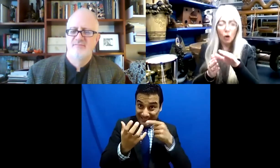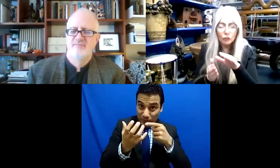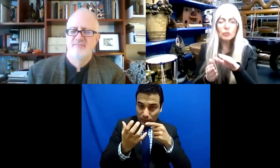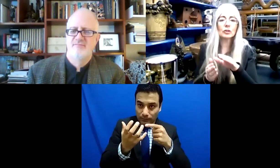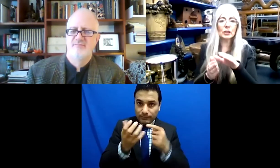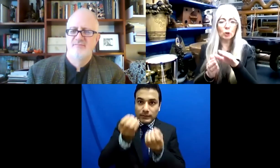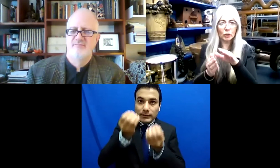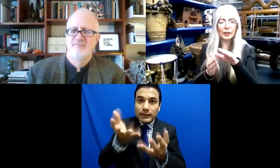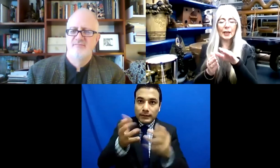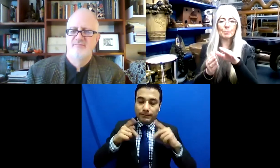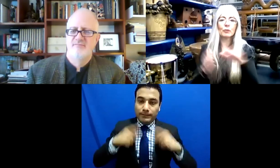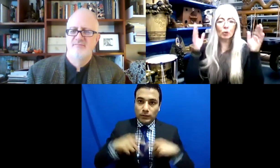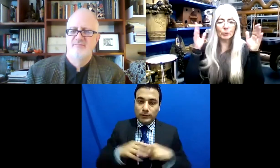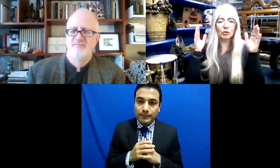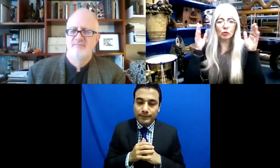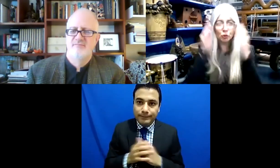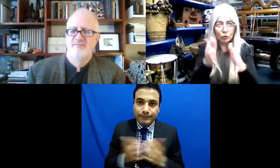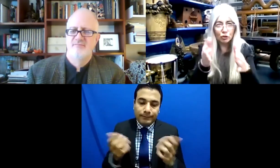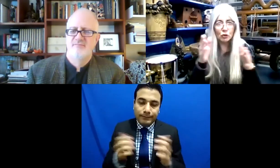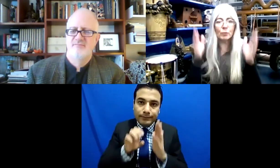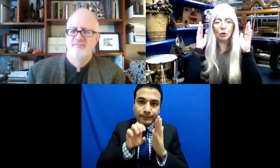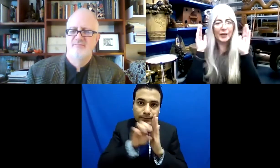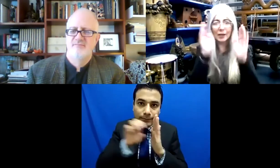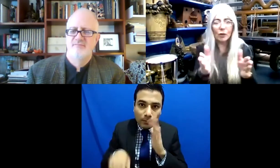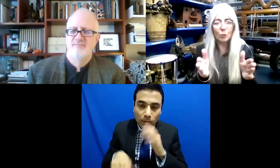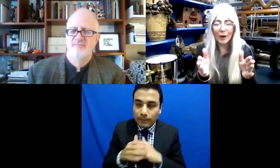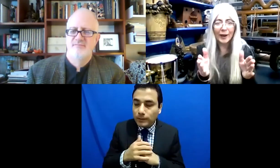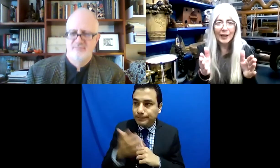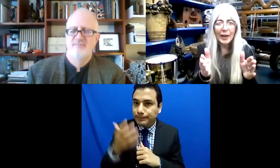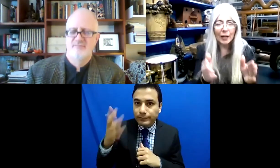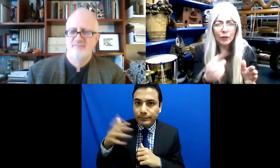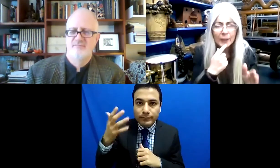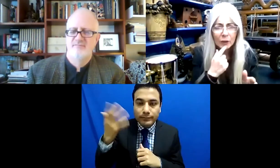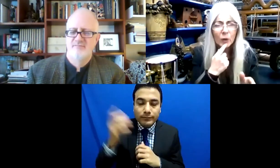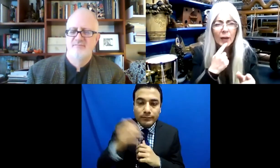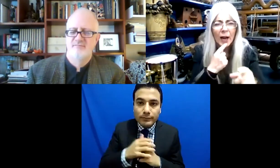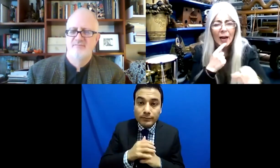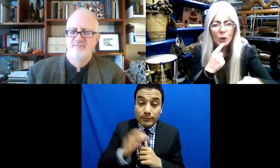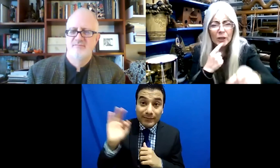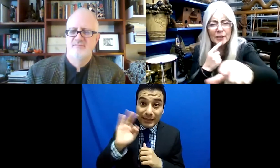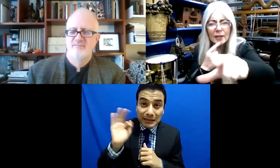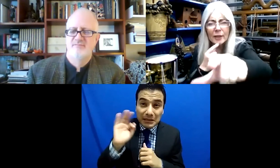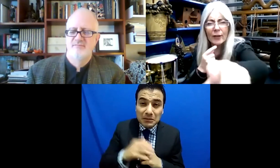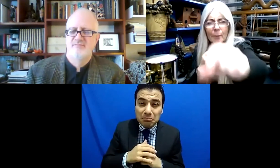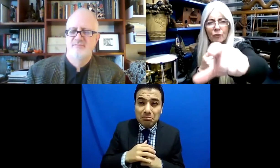sobrevivido con música si hubiera estado viendo todo el tiempo